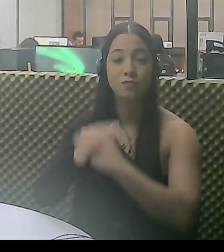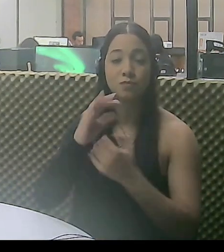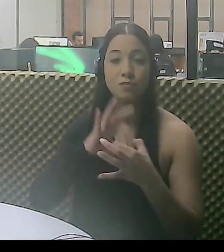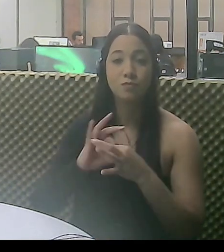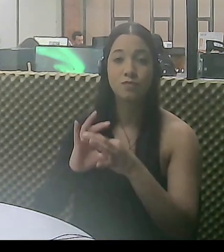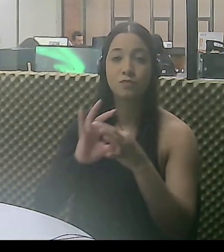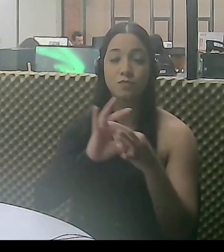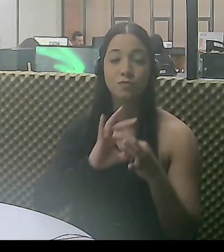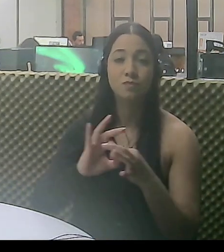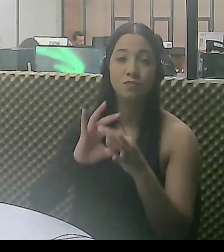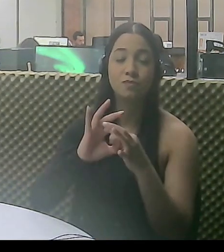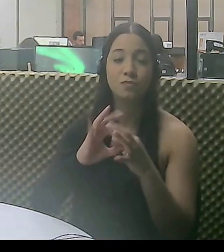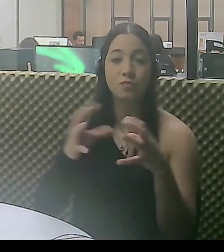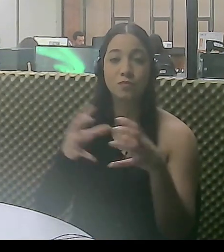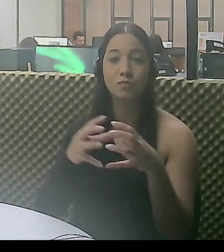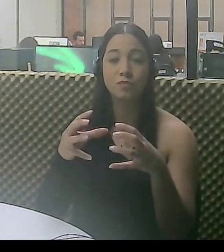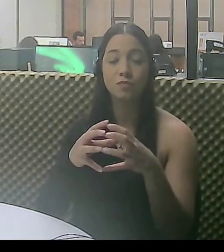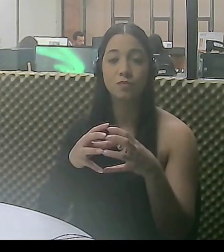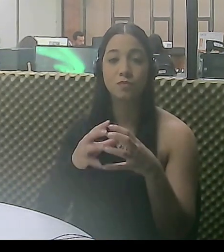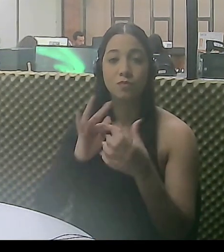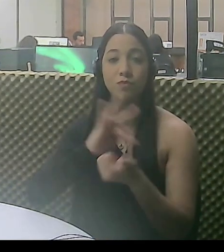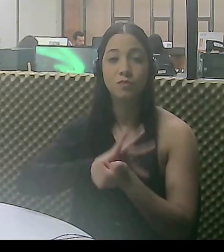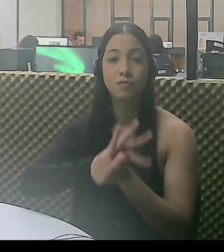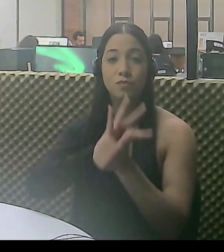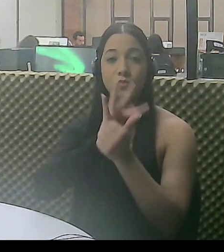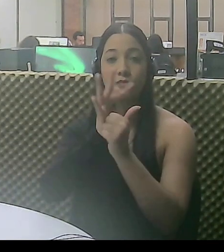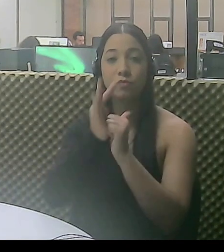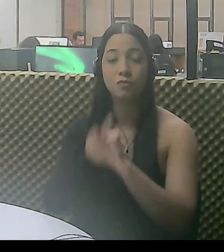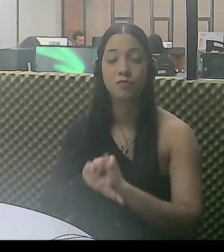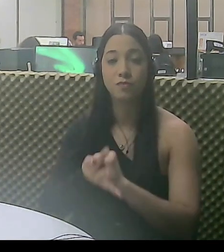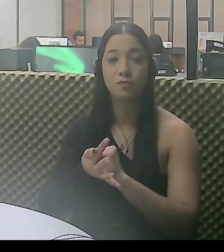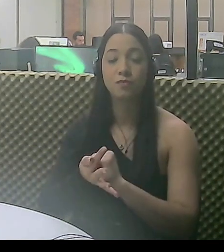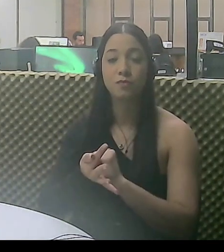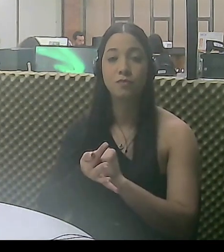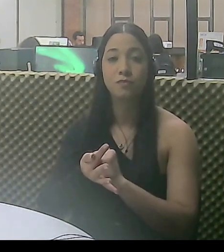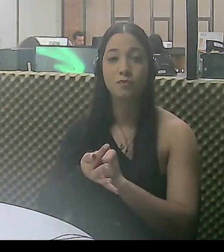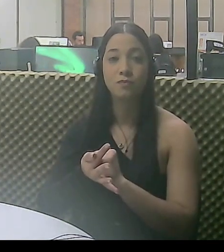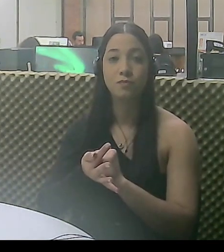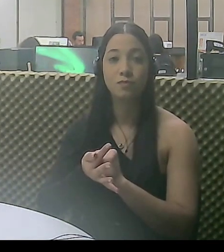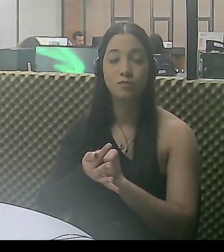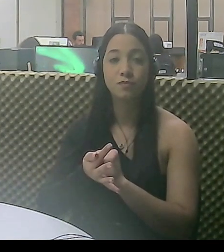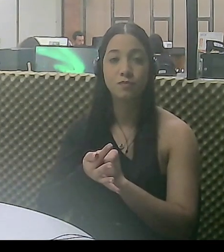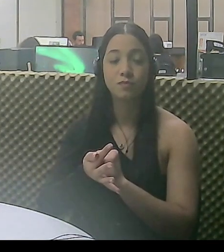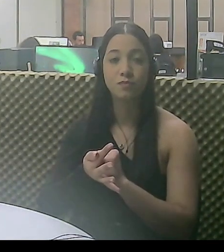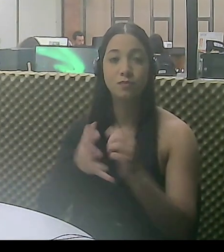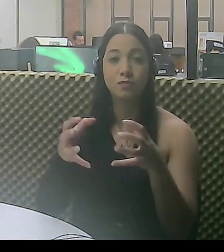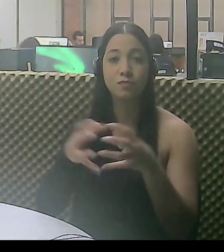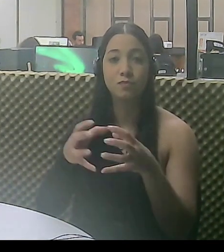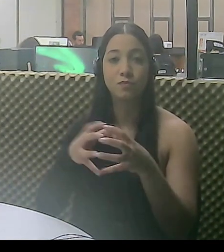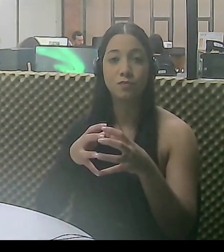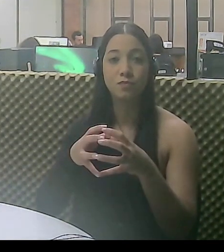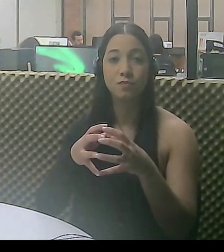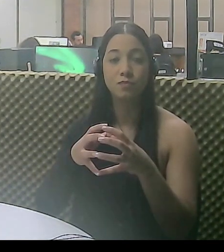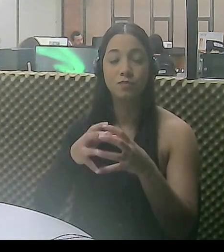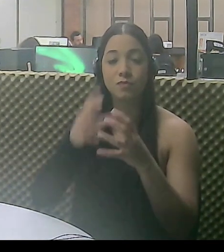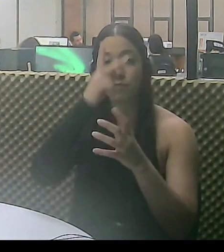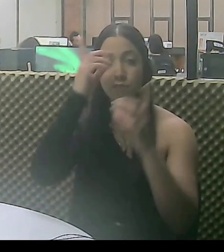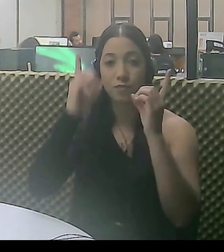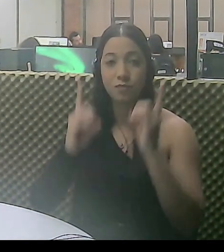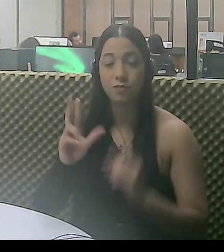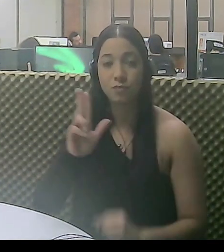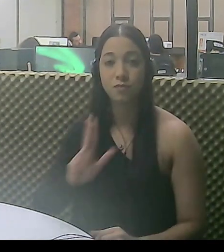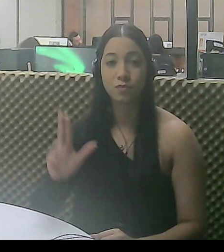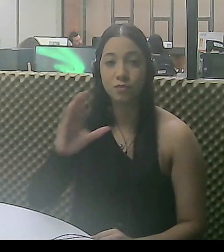parceiros, que atuam pela equipe Fundação Berlandense do Turismo e Esporte Lazer, a FUTEL, Clube Desportivo para Deficientes de